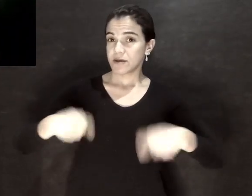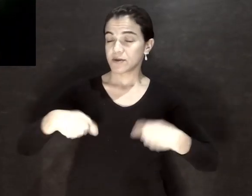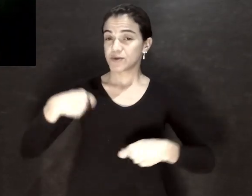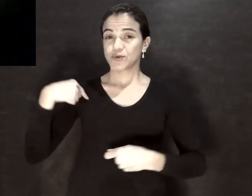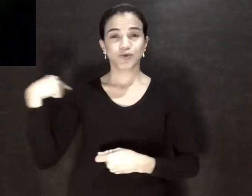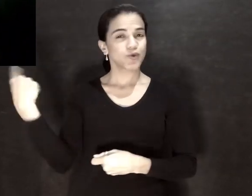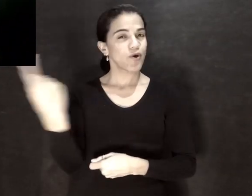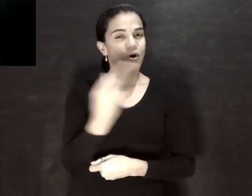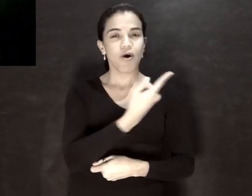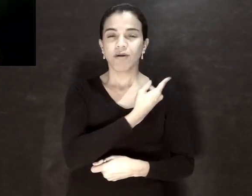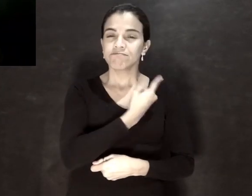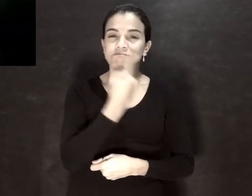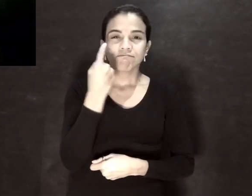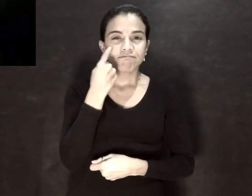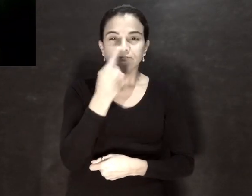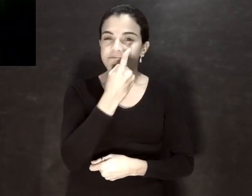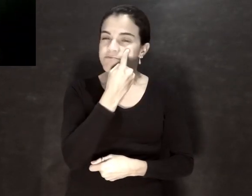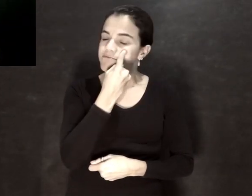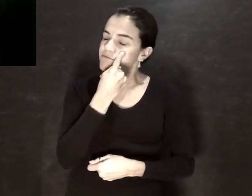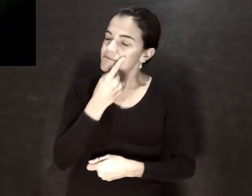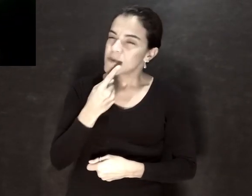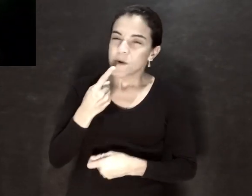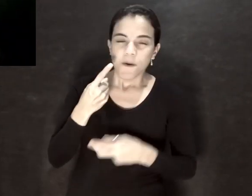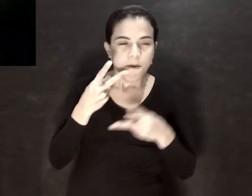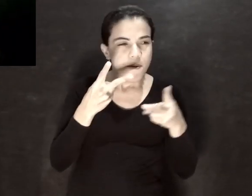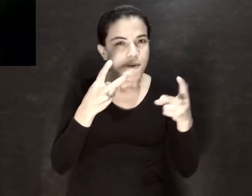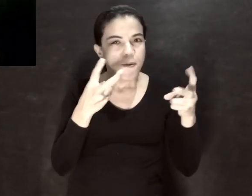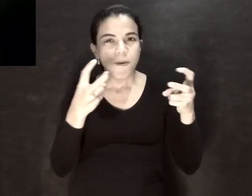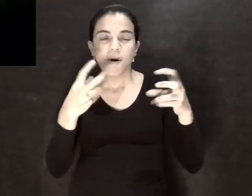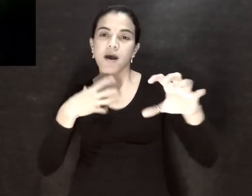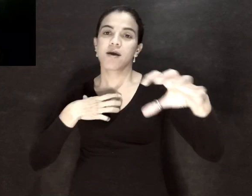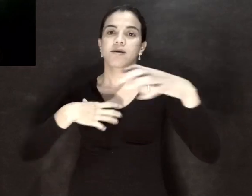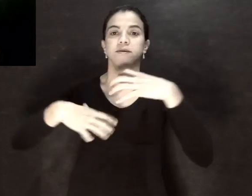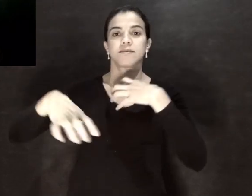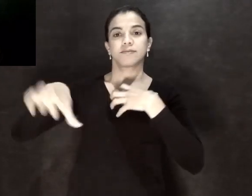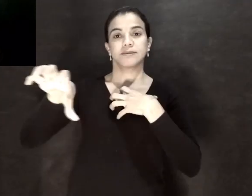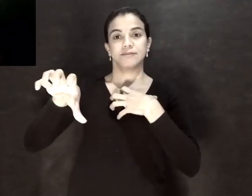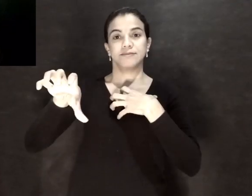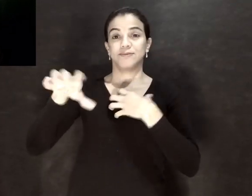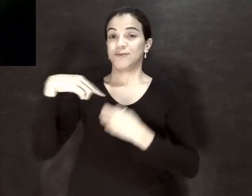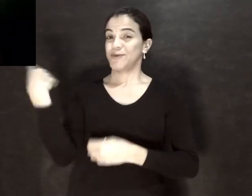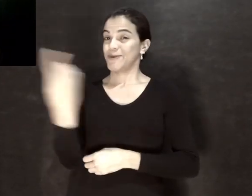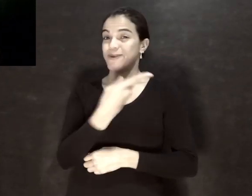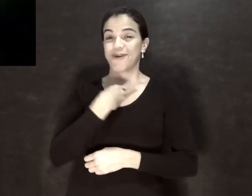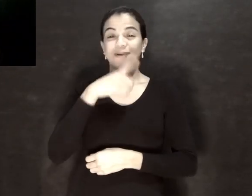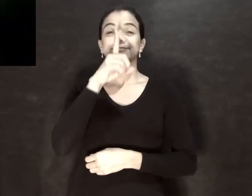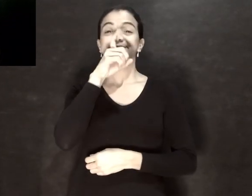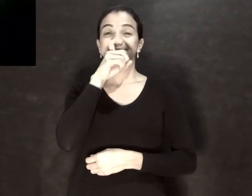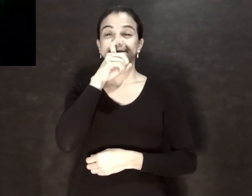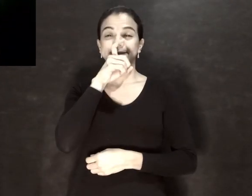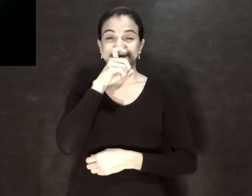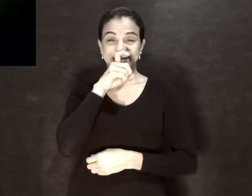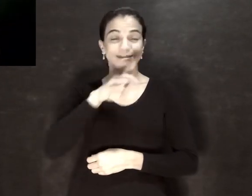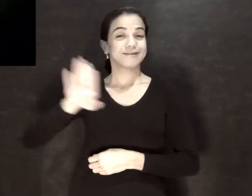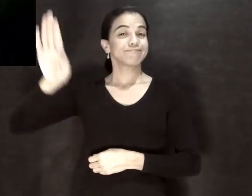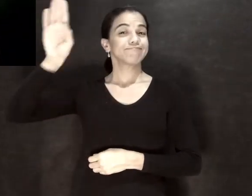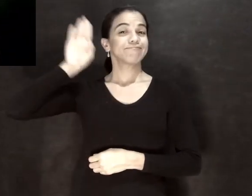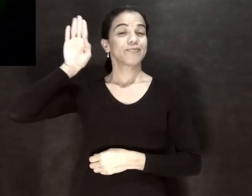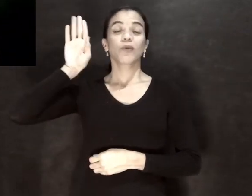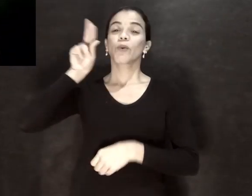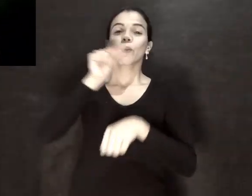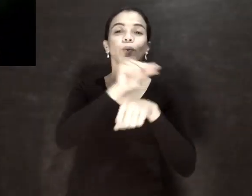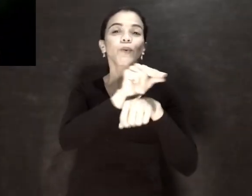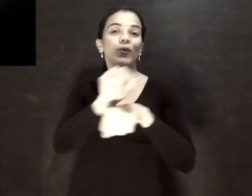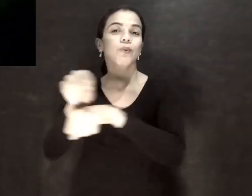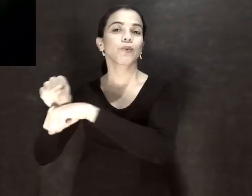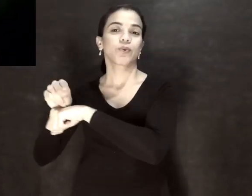necessário que nós tenhamos um olhar repleto de empatia. Afinal, nós prometemos e juramos